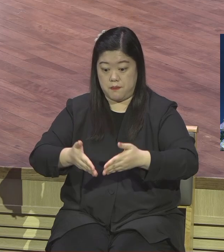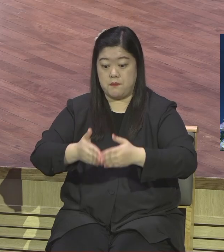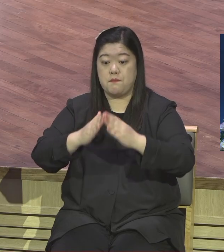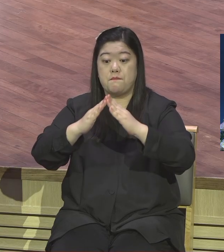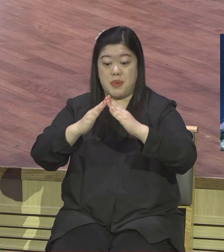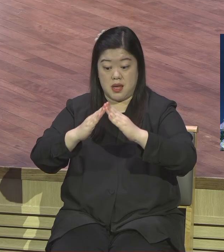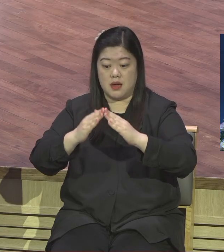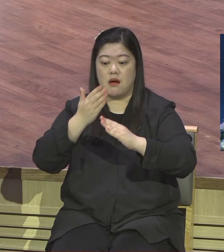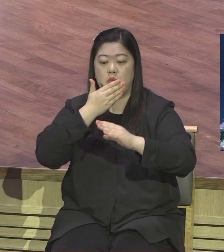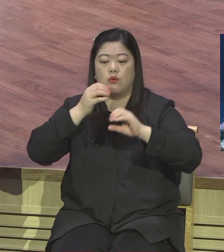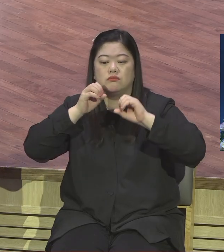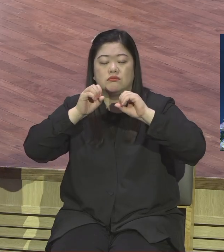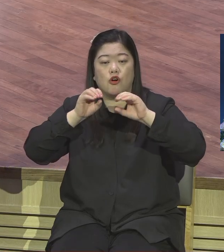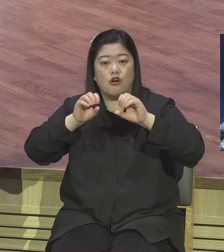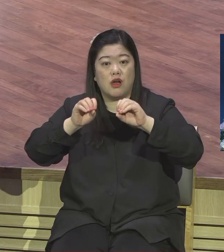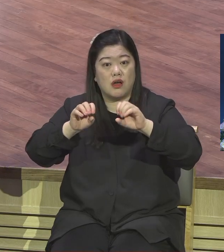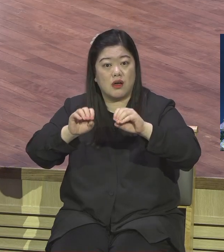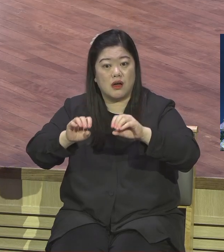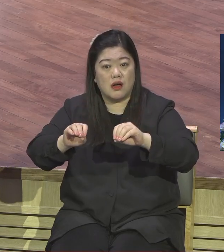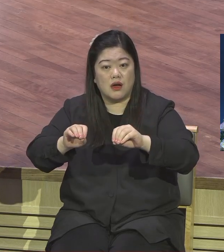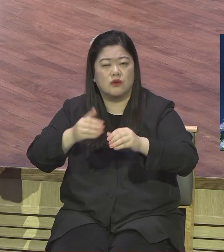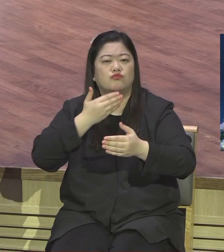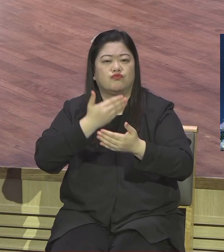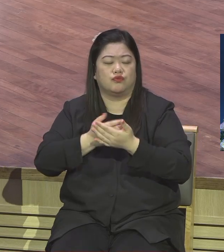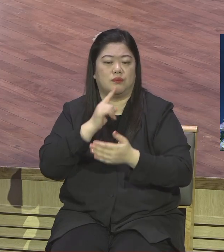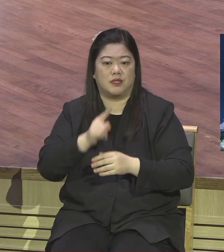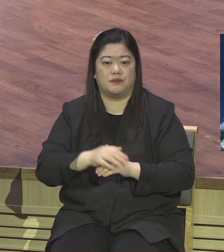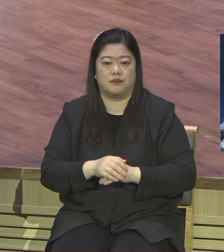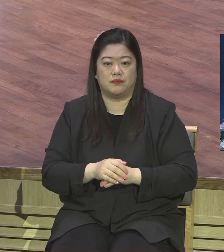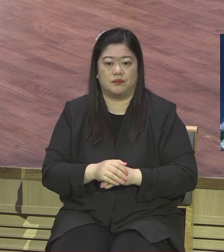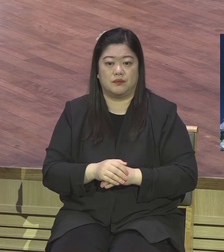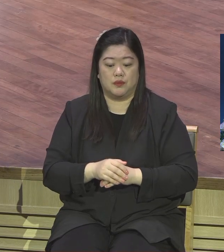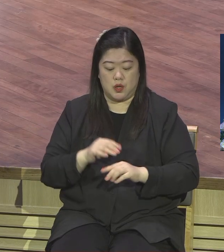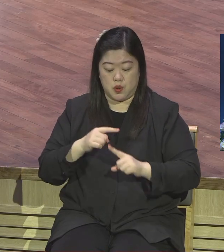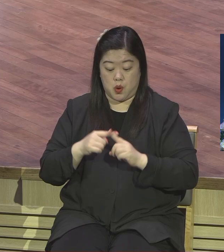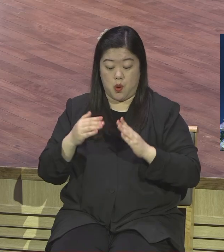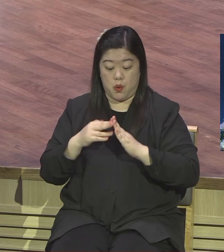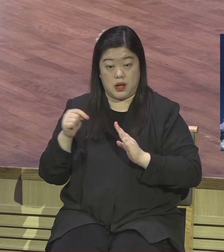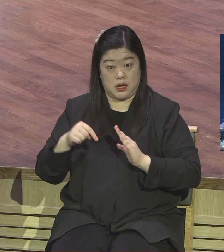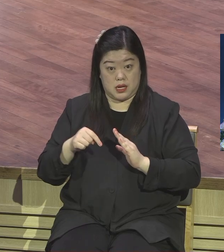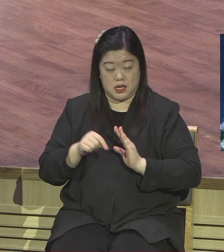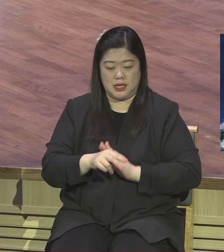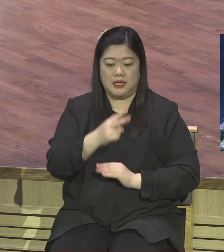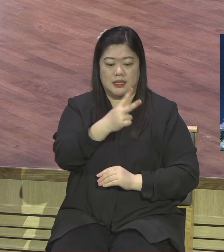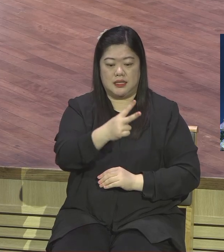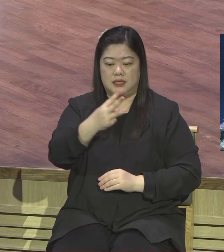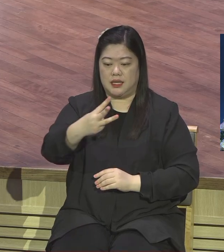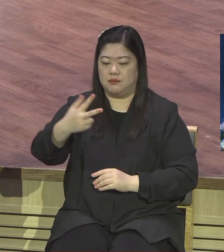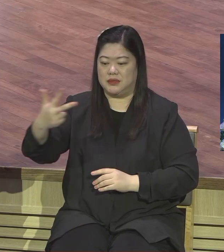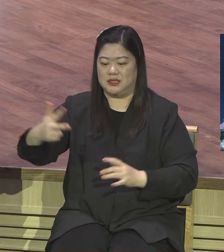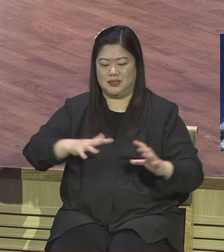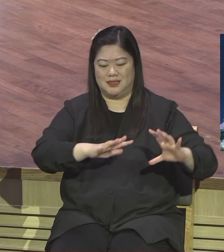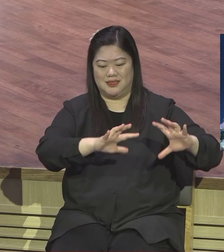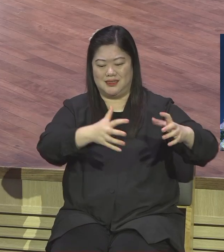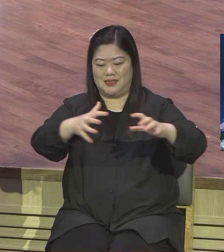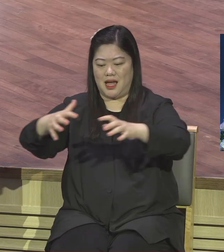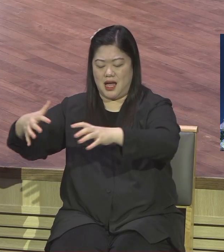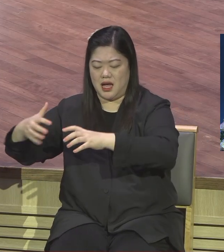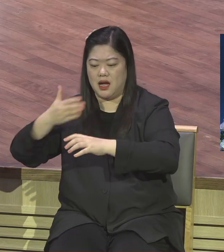요약하면 교회는 237 나라를 살리는 플랫폼이 돼야 된다 이 말이에요 교회는 237 나라를 살리는